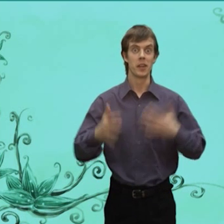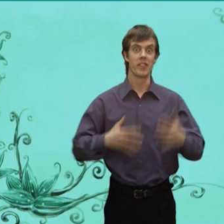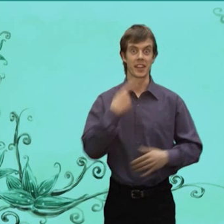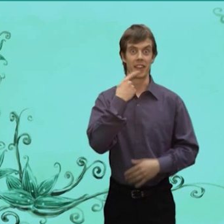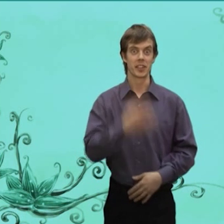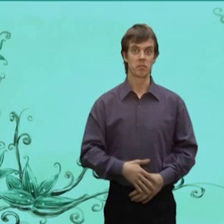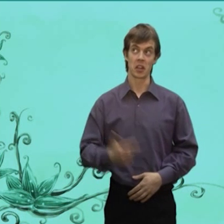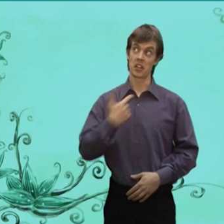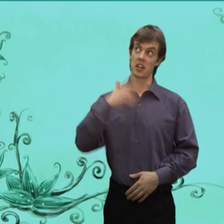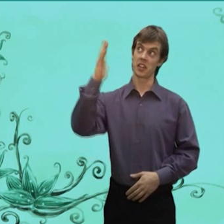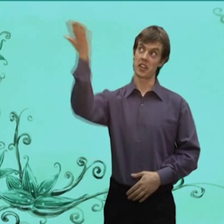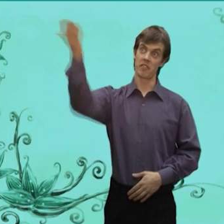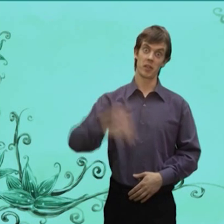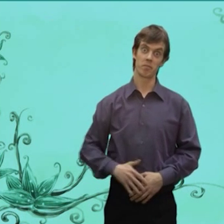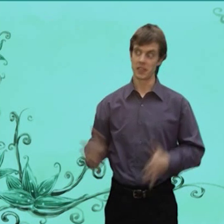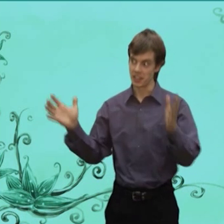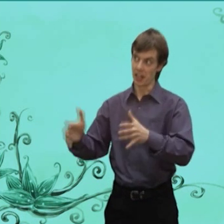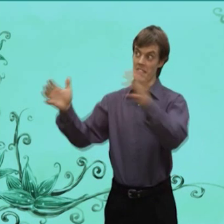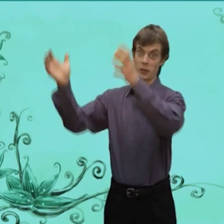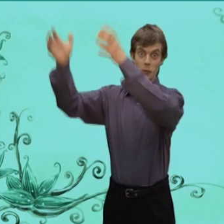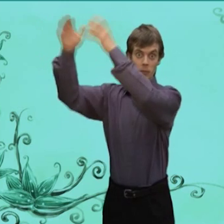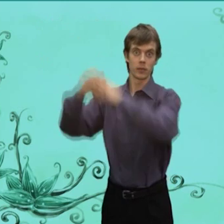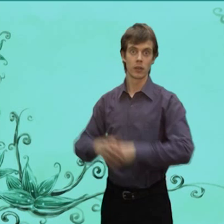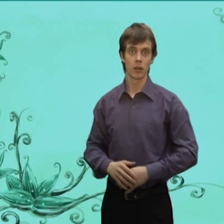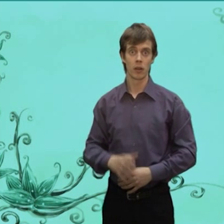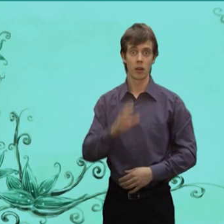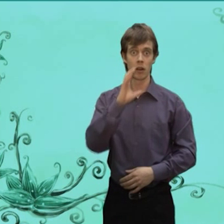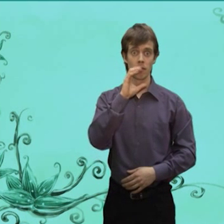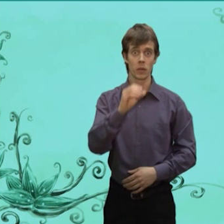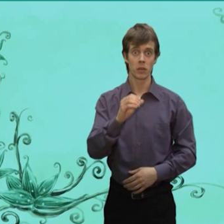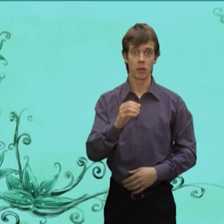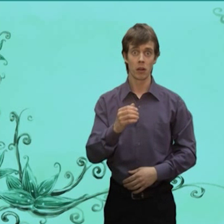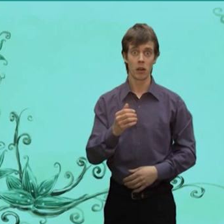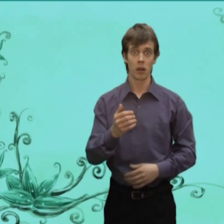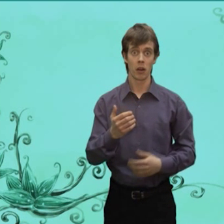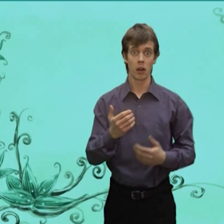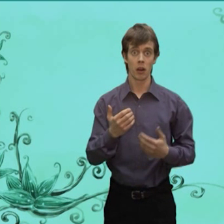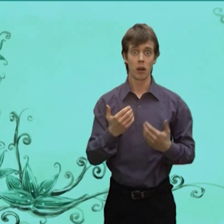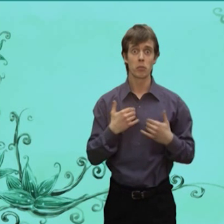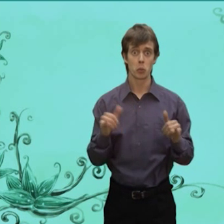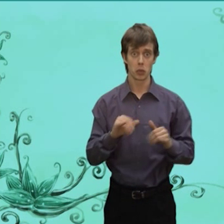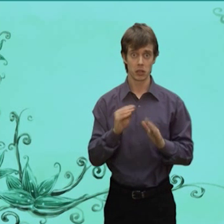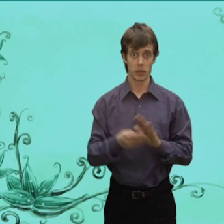Медведь Говорит Я залез На сосну А волк Ему А я Куда